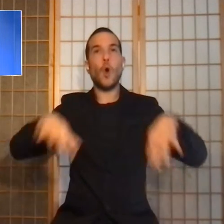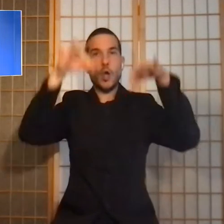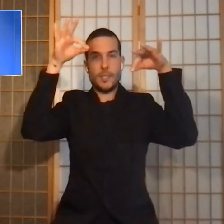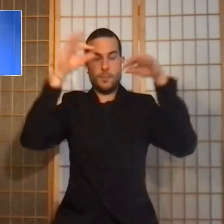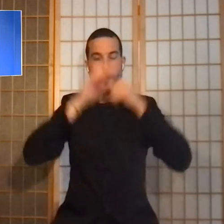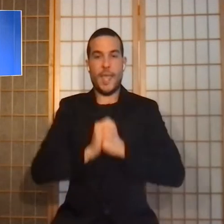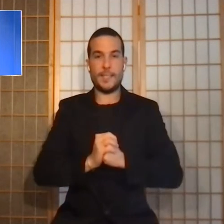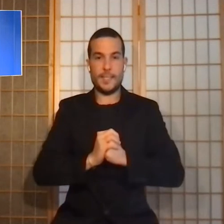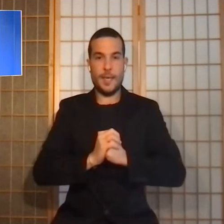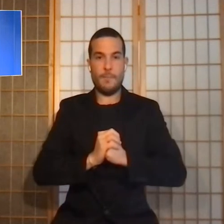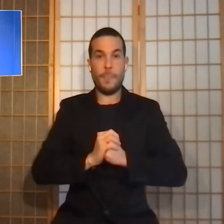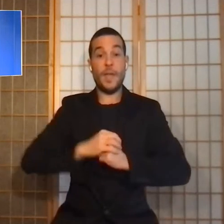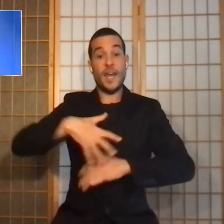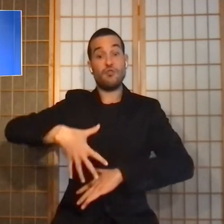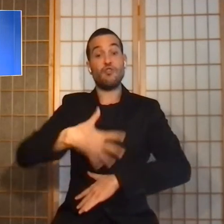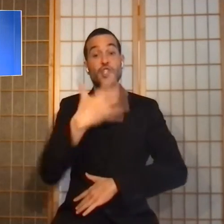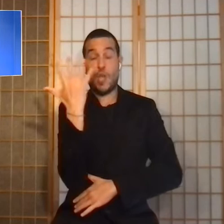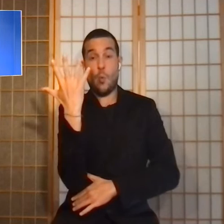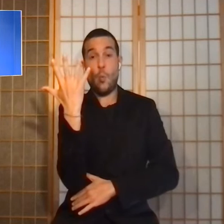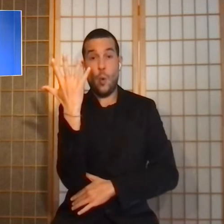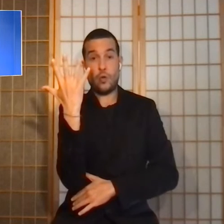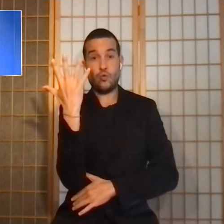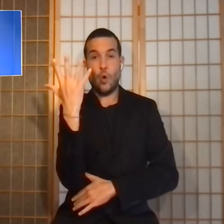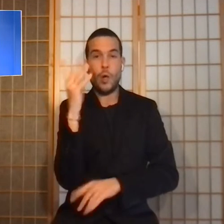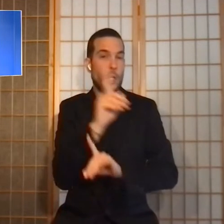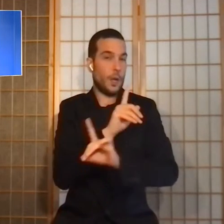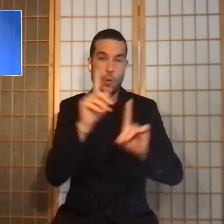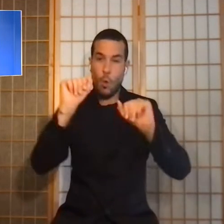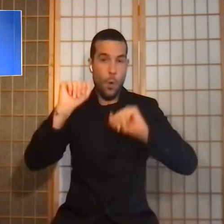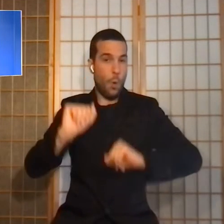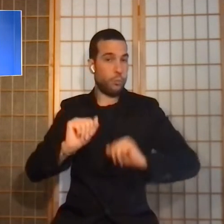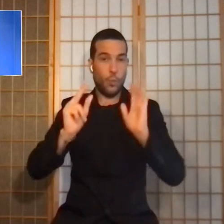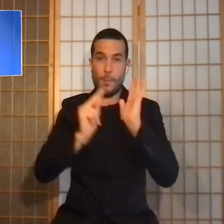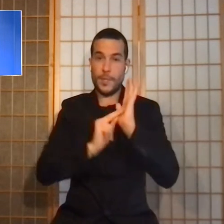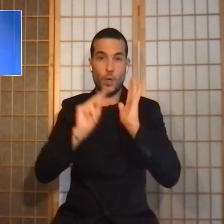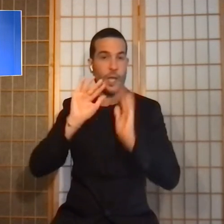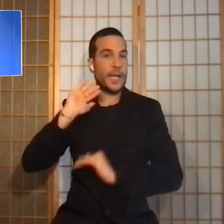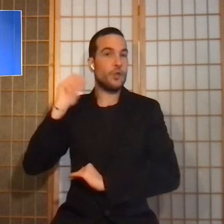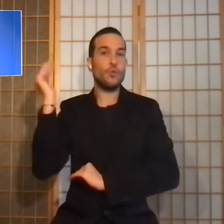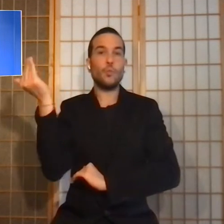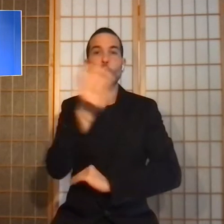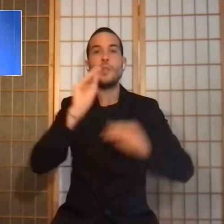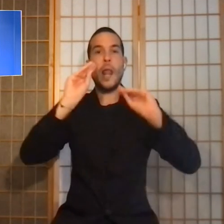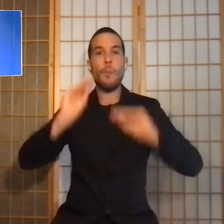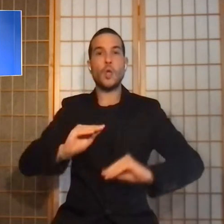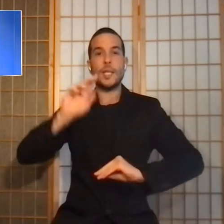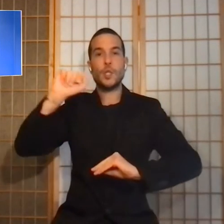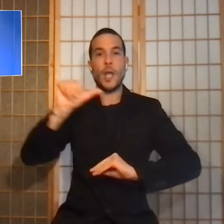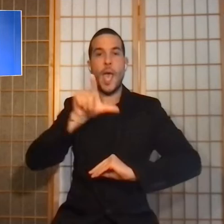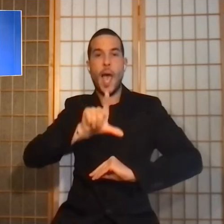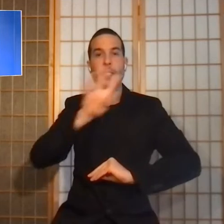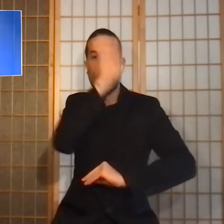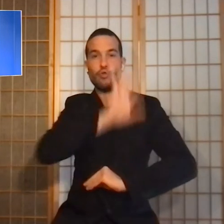5 giorni non sarà possibile prenotare in tutte le postazioni della ASL Toscana